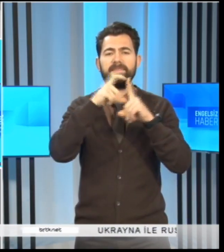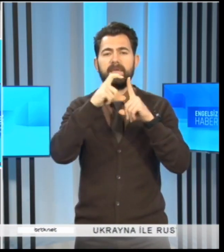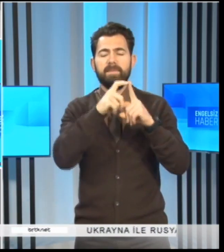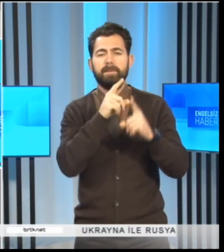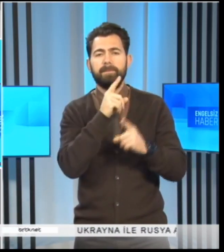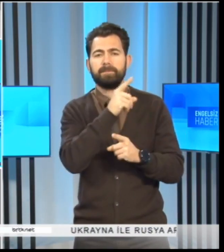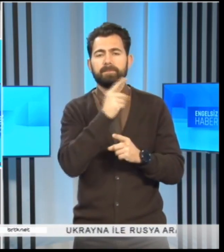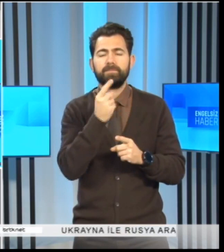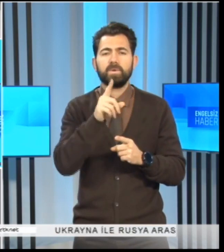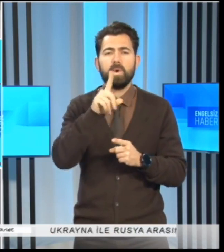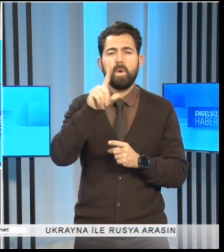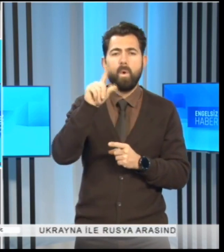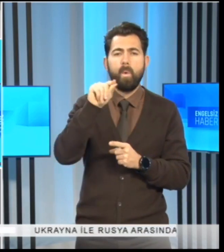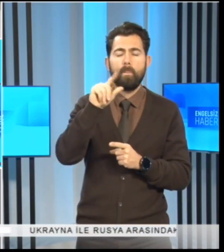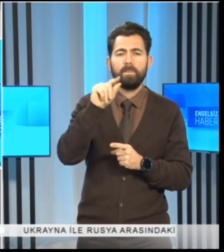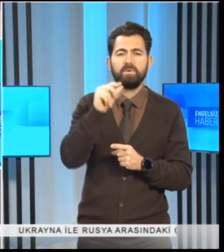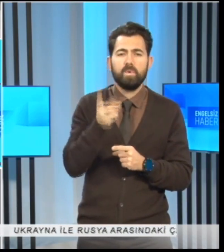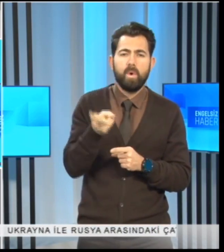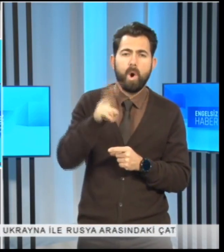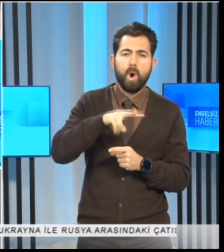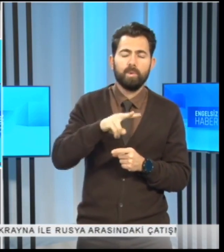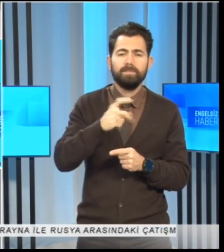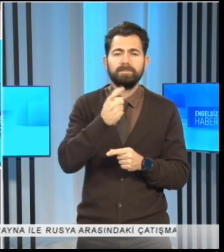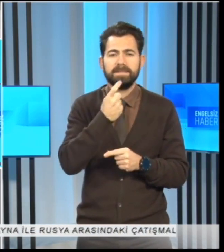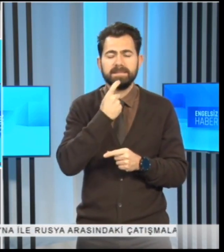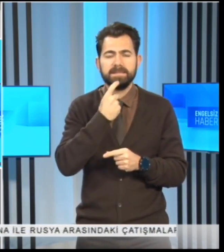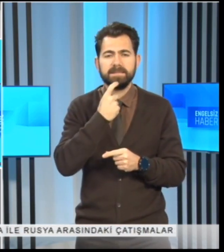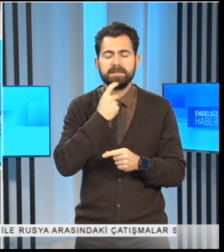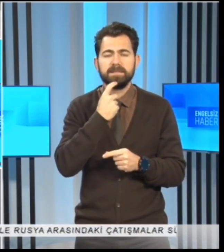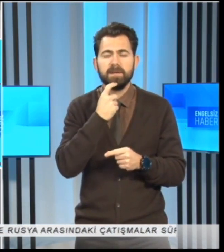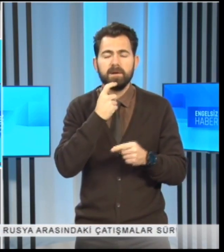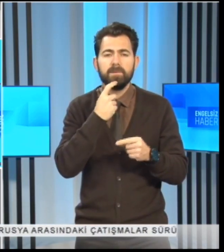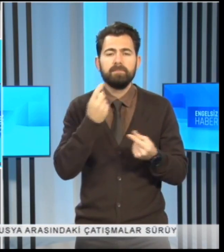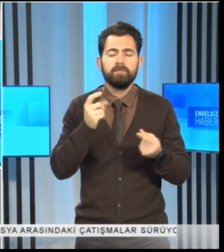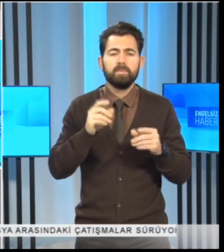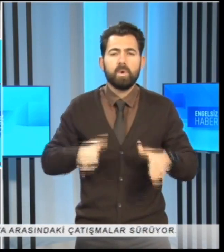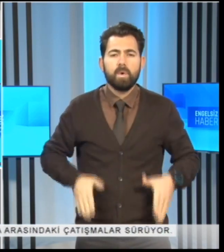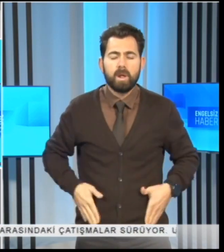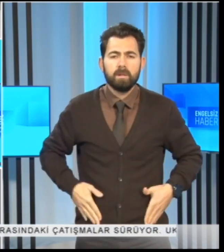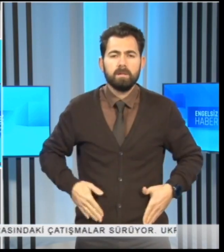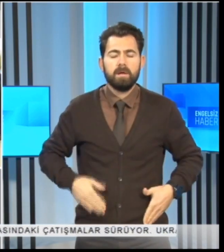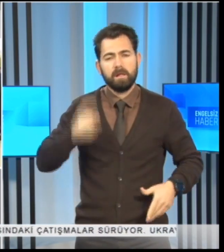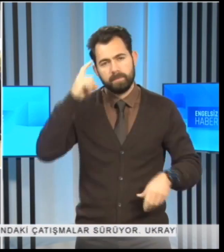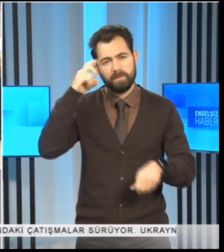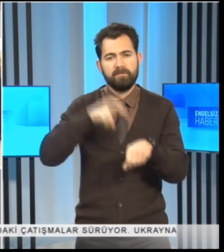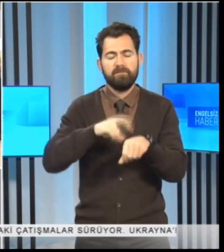Raif Denktaş, 11. ölüm yıl dönümünde törenlerle anıldı.